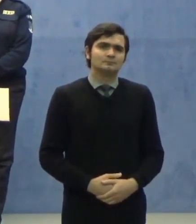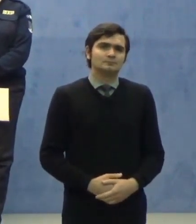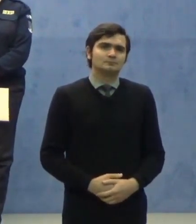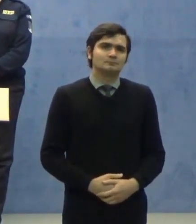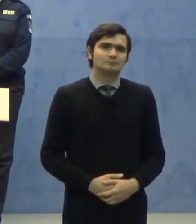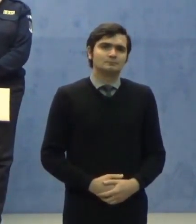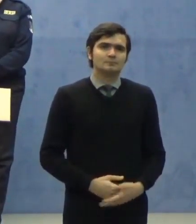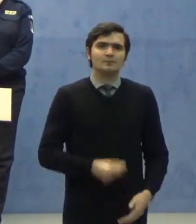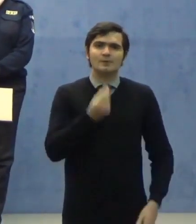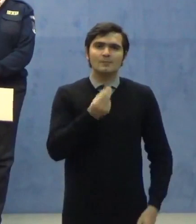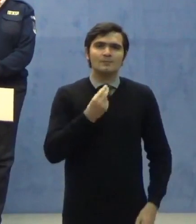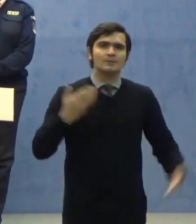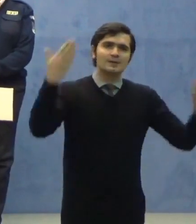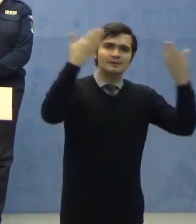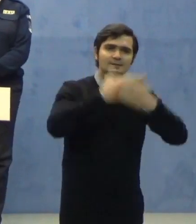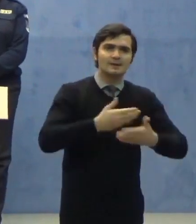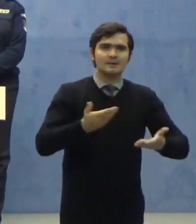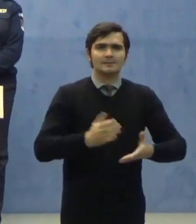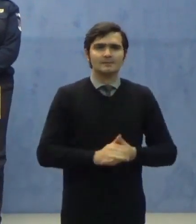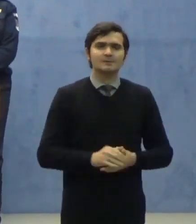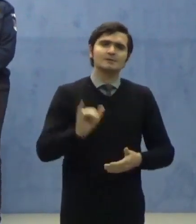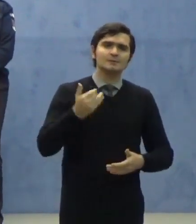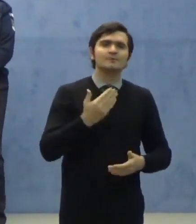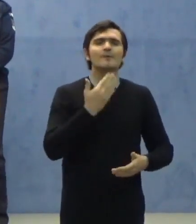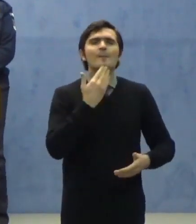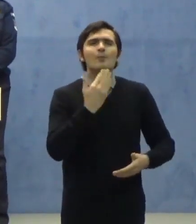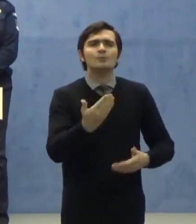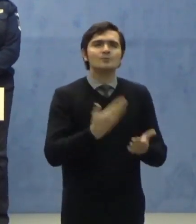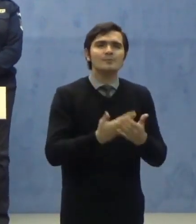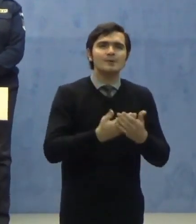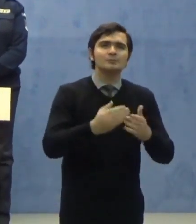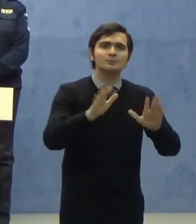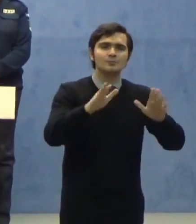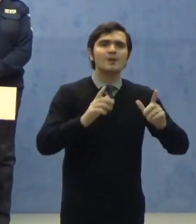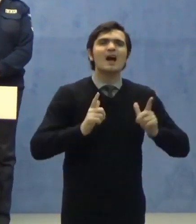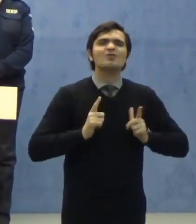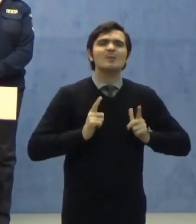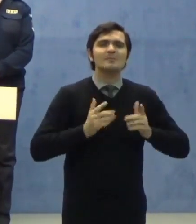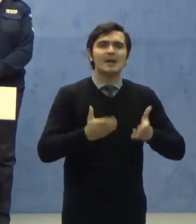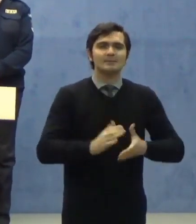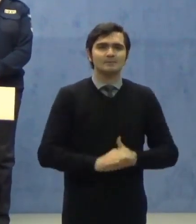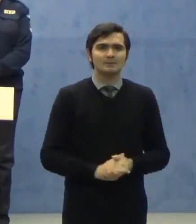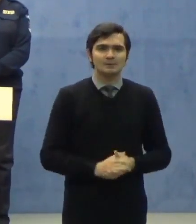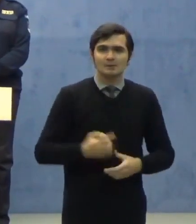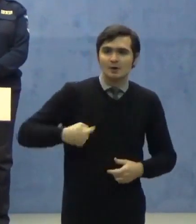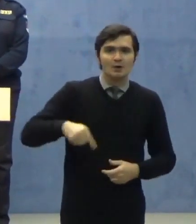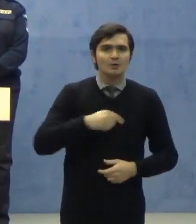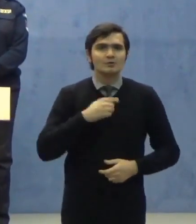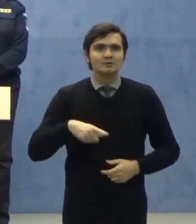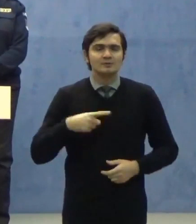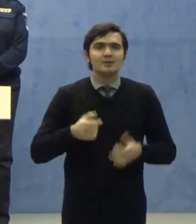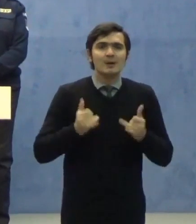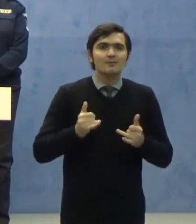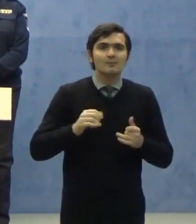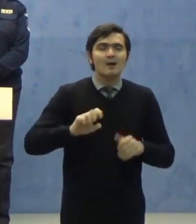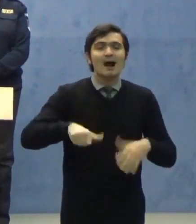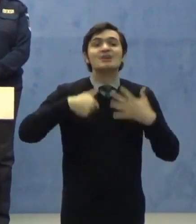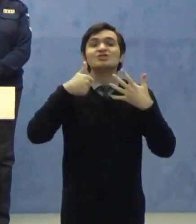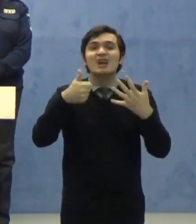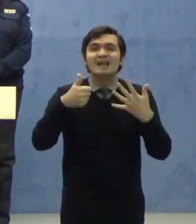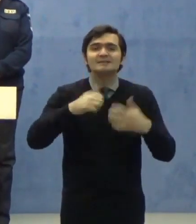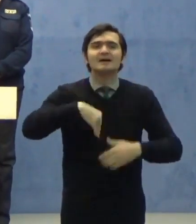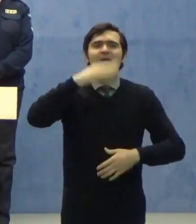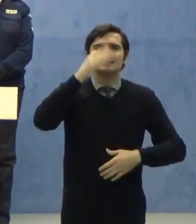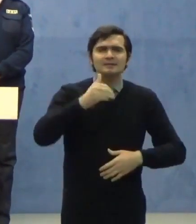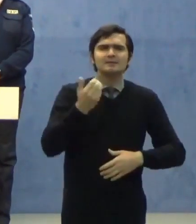Bună seara! Vă mulțumim pentru așteptare! Suntem deja la a șasea zi de